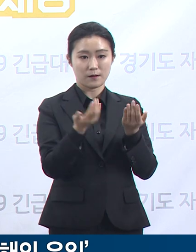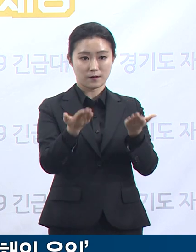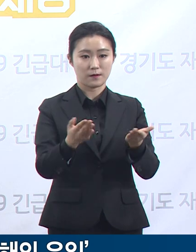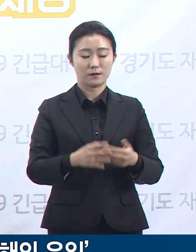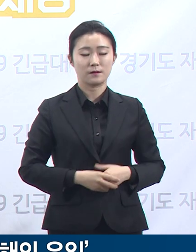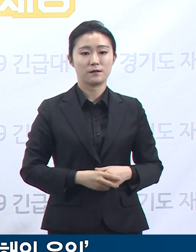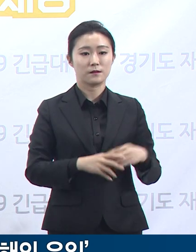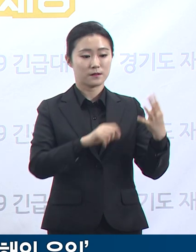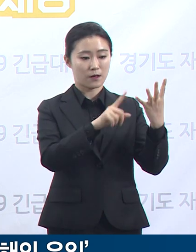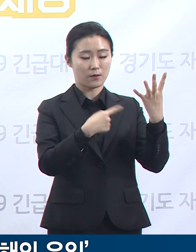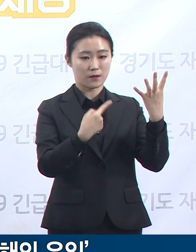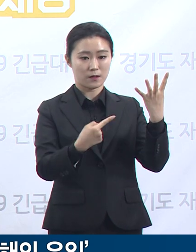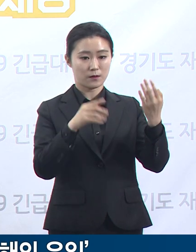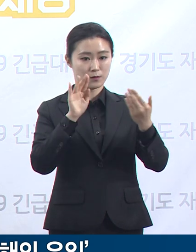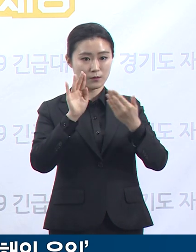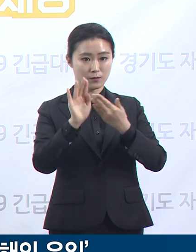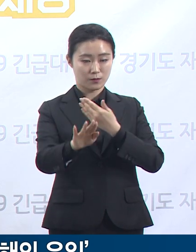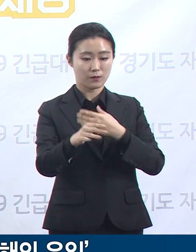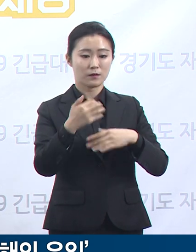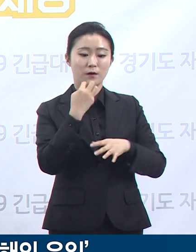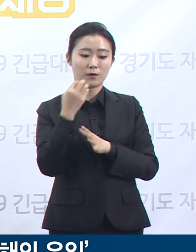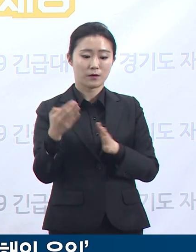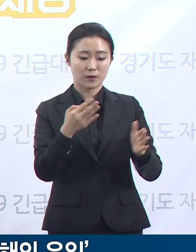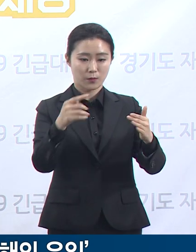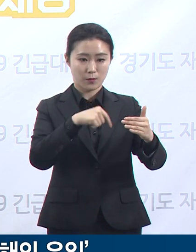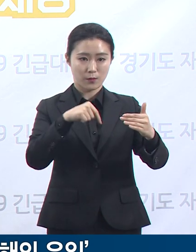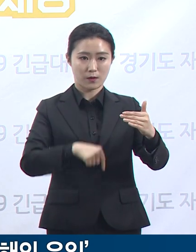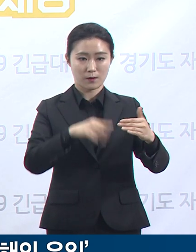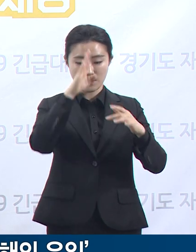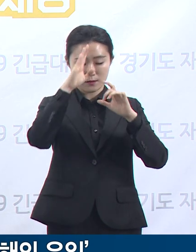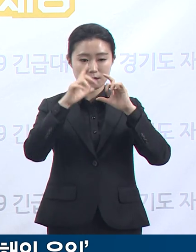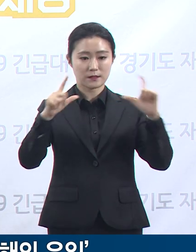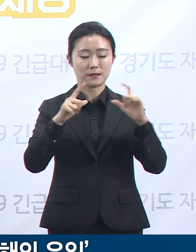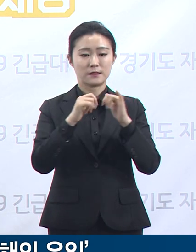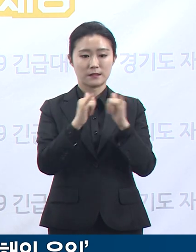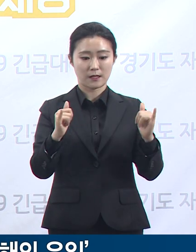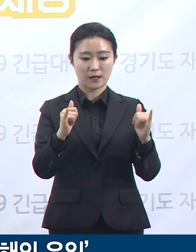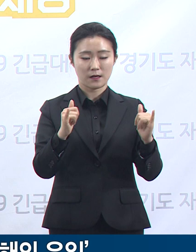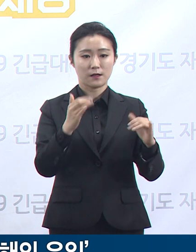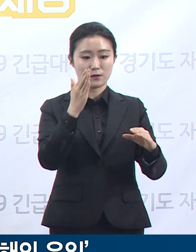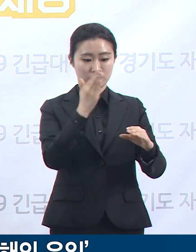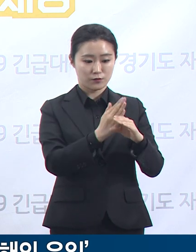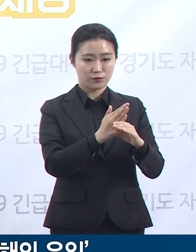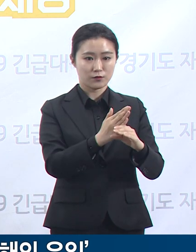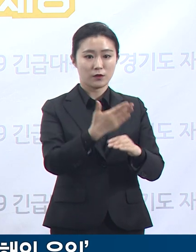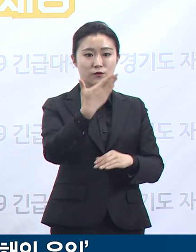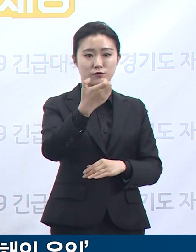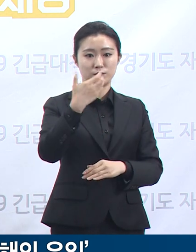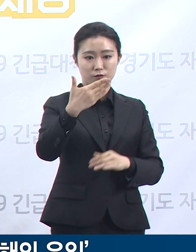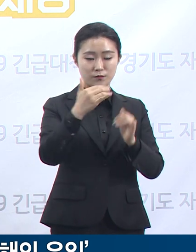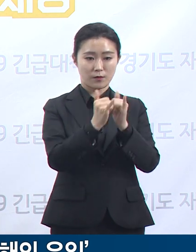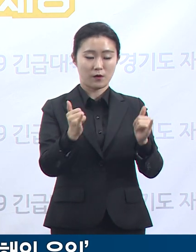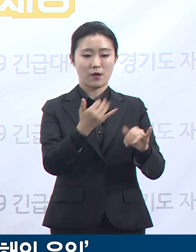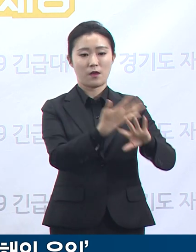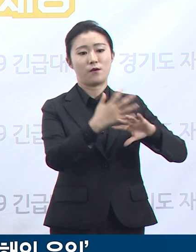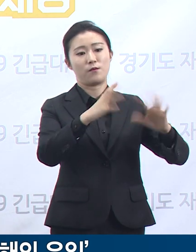1일 이후 발생한 도내 확진자 407명 중 24.3%에 해당하는 99명이 해외 입국자입니다.